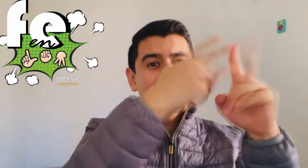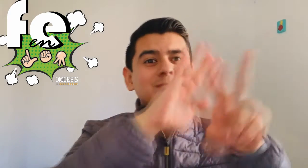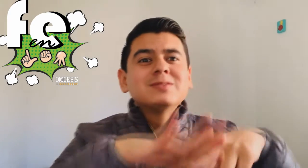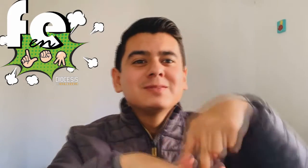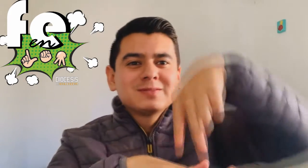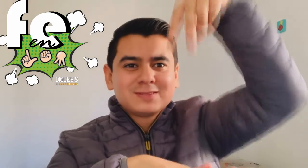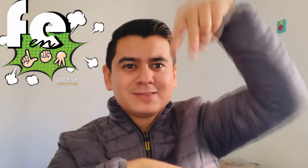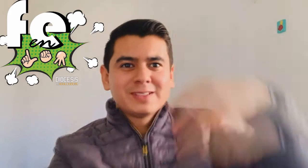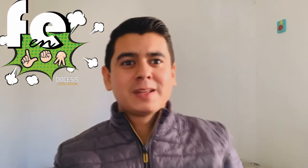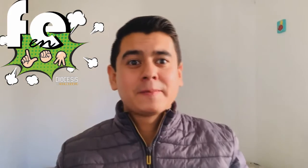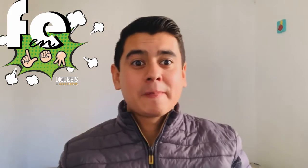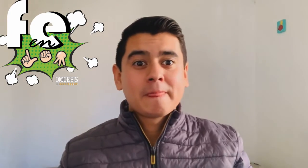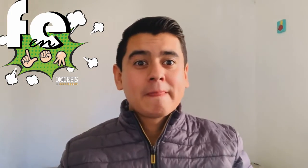resurrección que nos anima